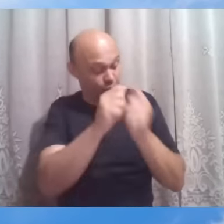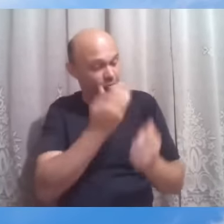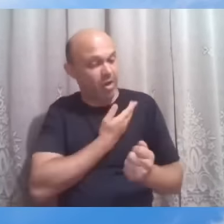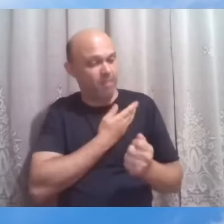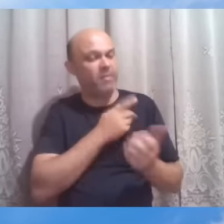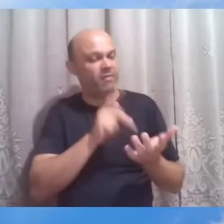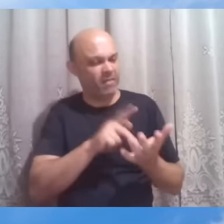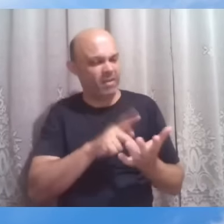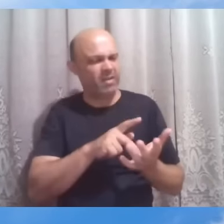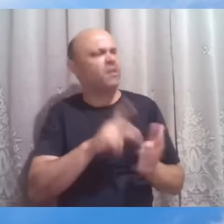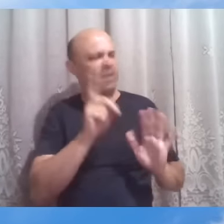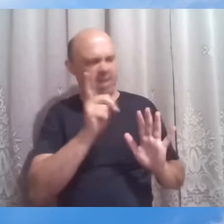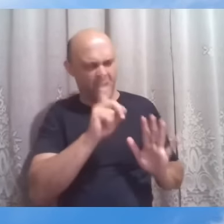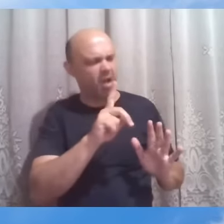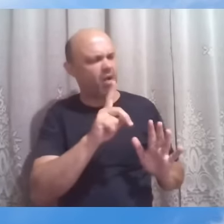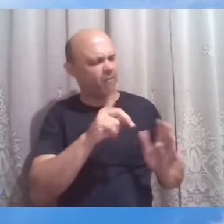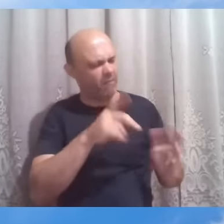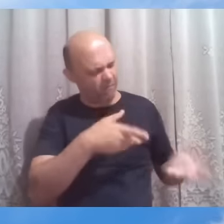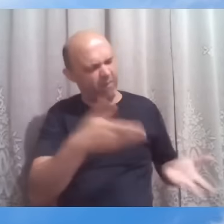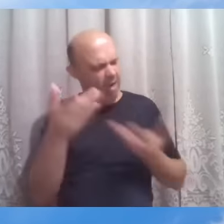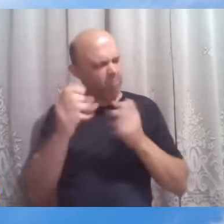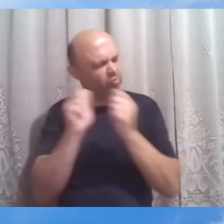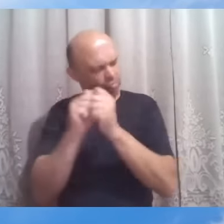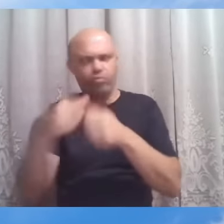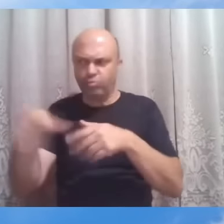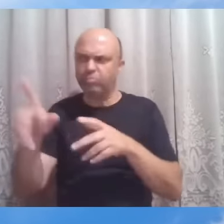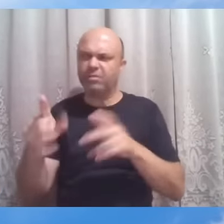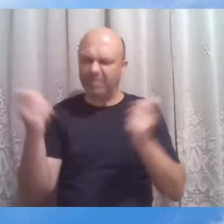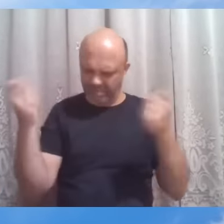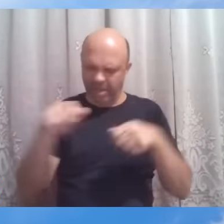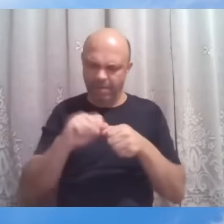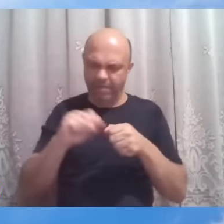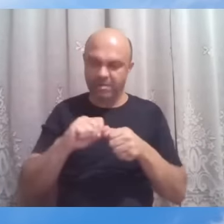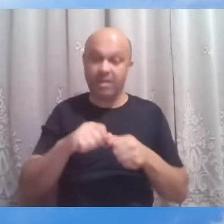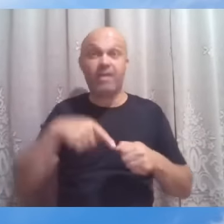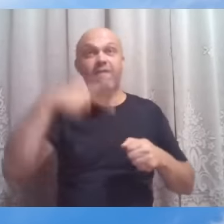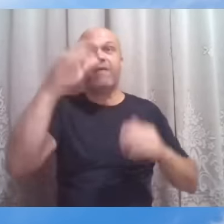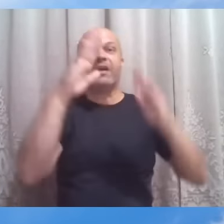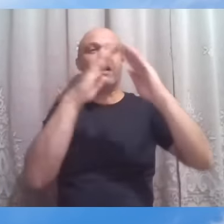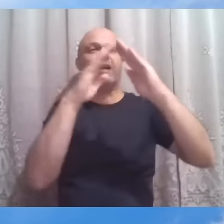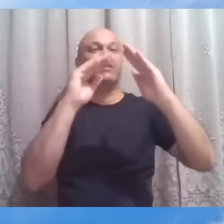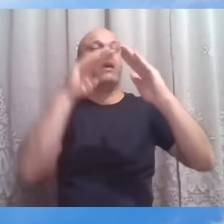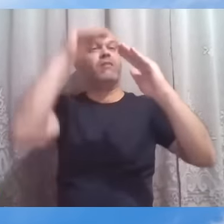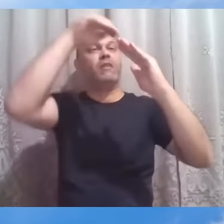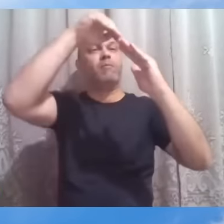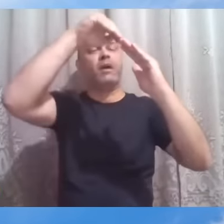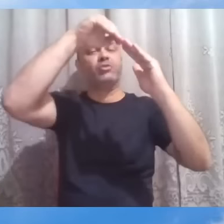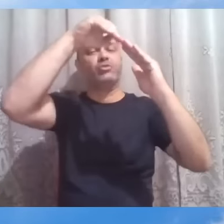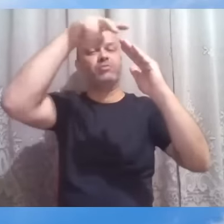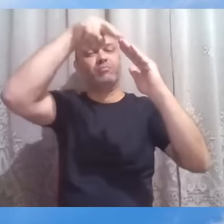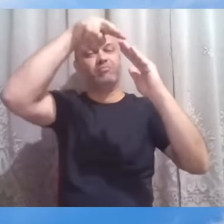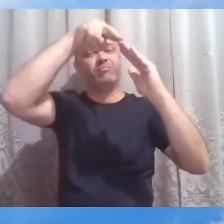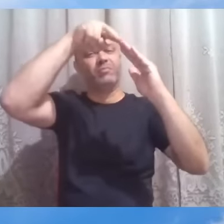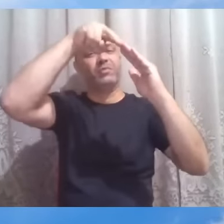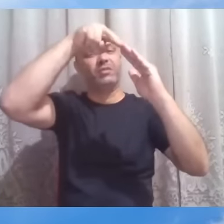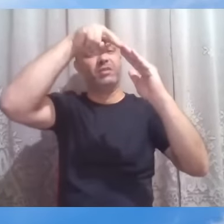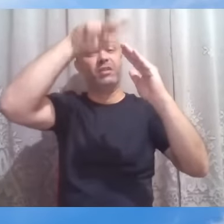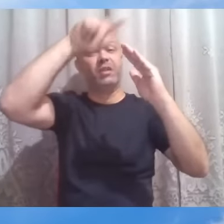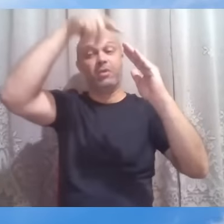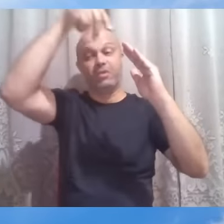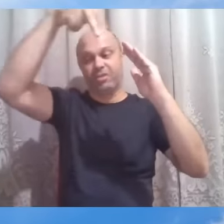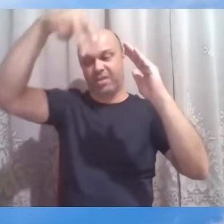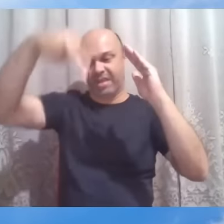jeito. Que seja subir pelo telhado e sobe pelo telhado e desce aos pés do Cristo.